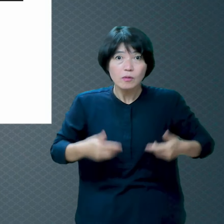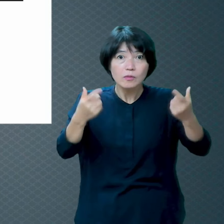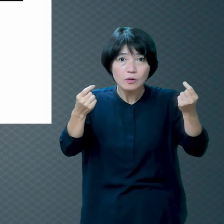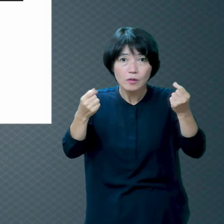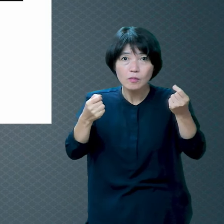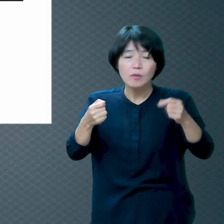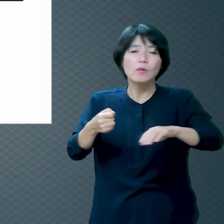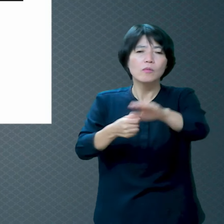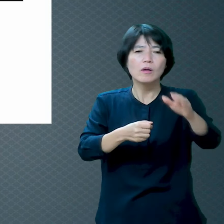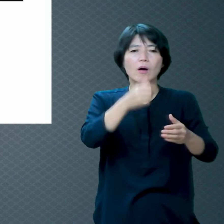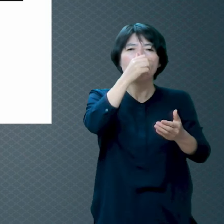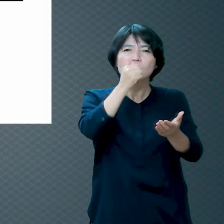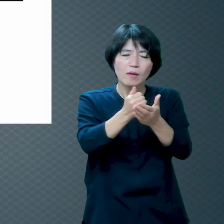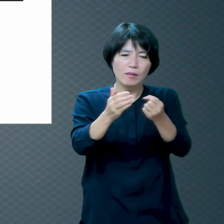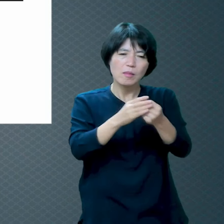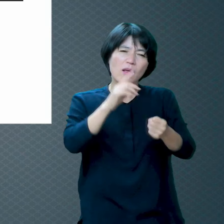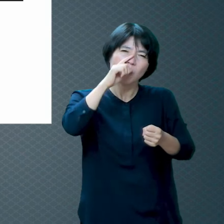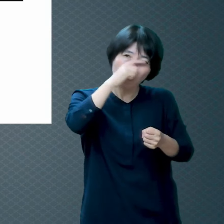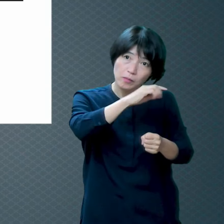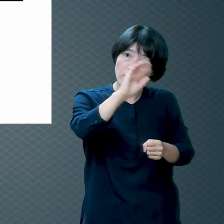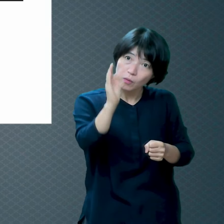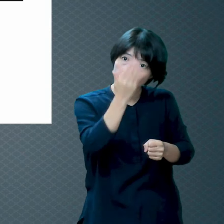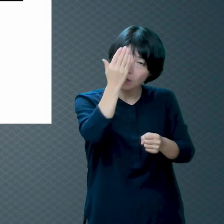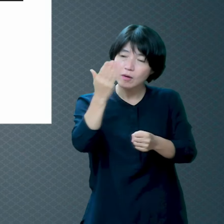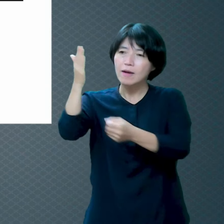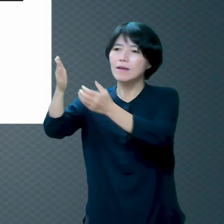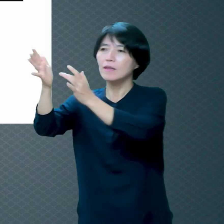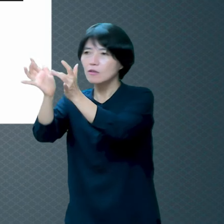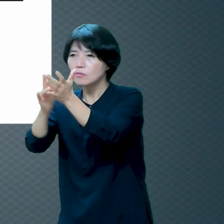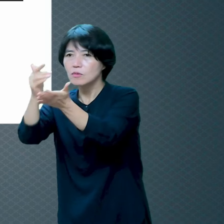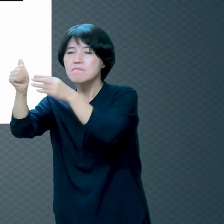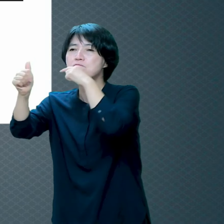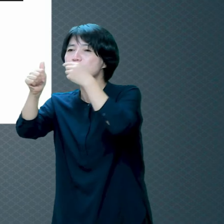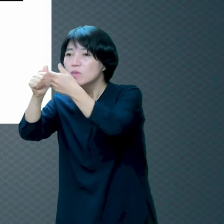깨끗하게 씻겨서 바르게 살면 좋잖아요